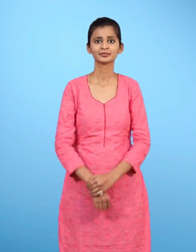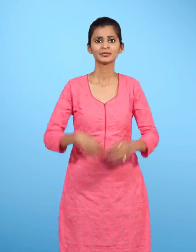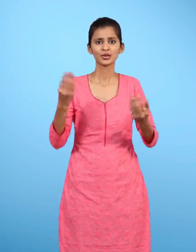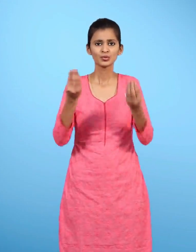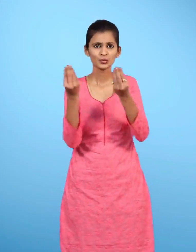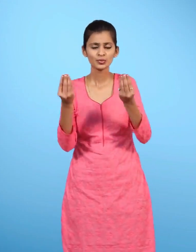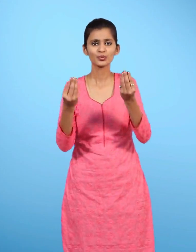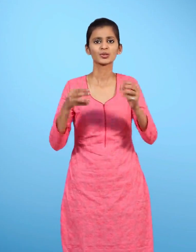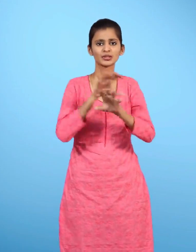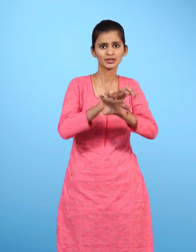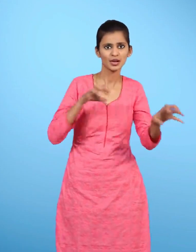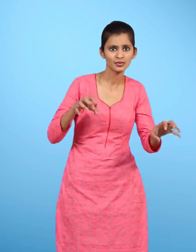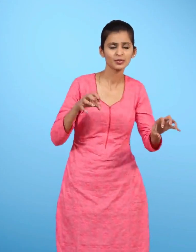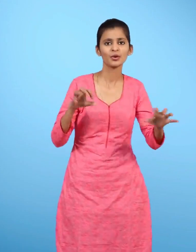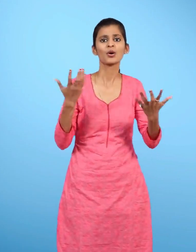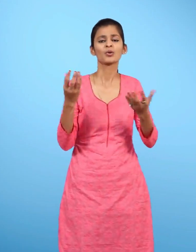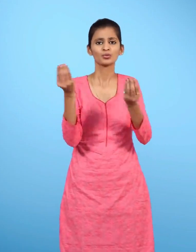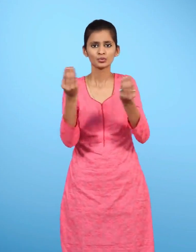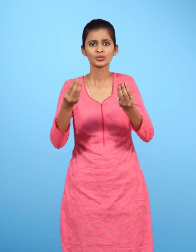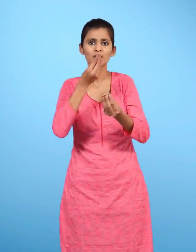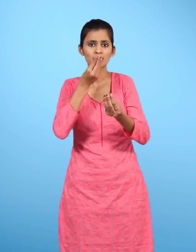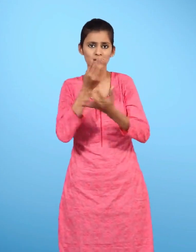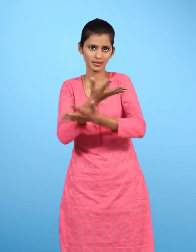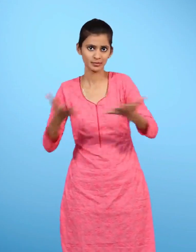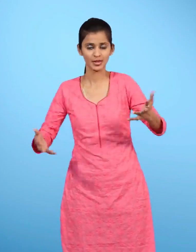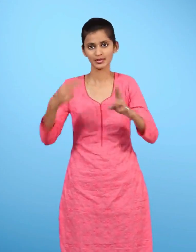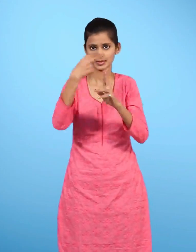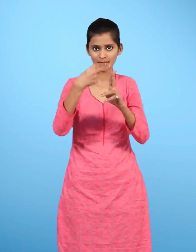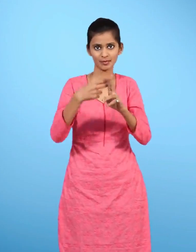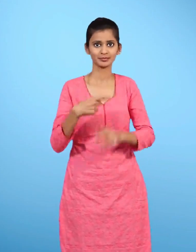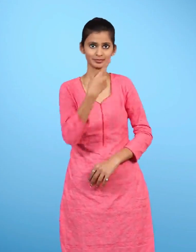यहां कुछ जानवरों के नाम और कुछ खाने की चीजों के नाम दिये गए हैं